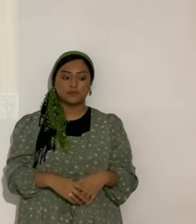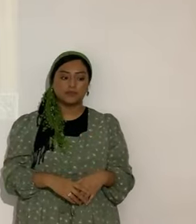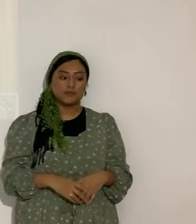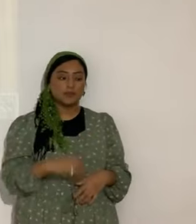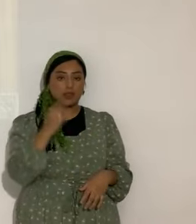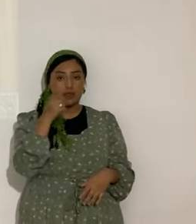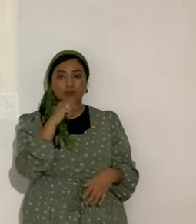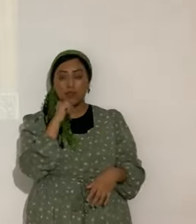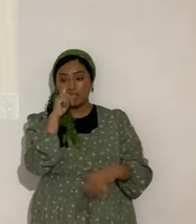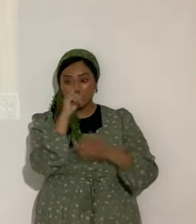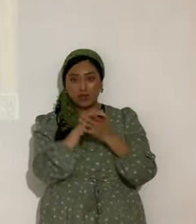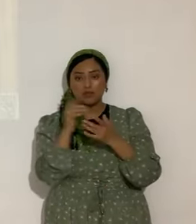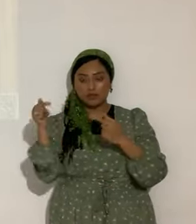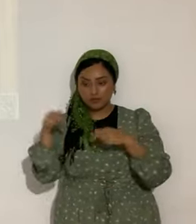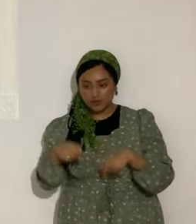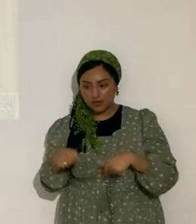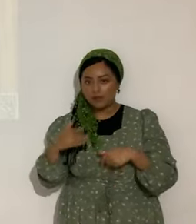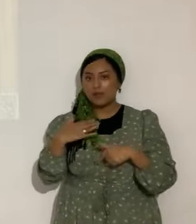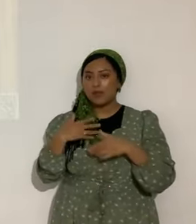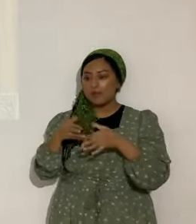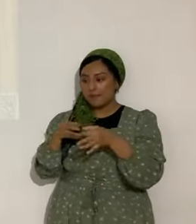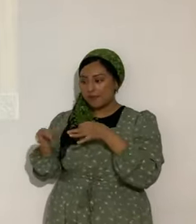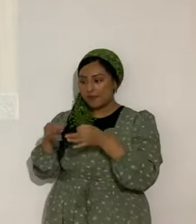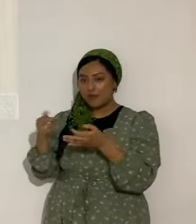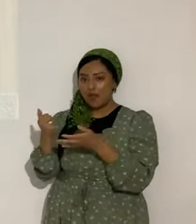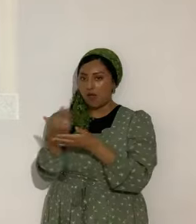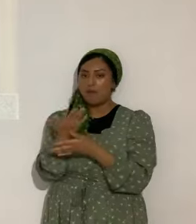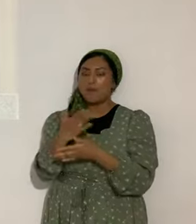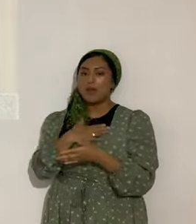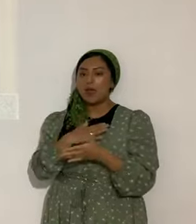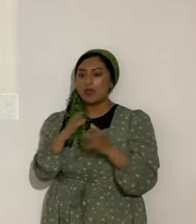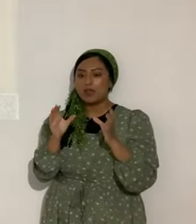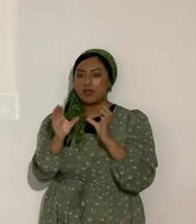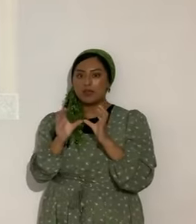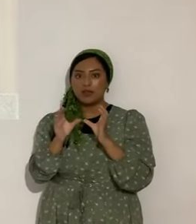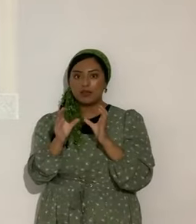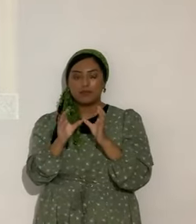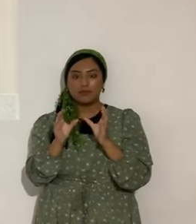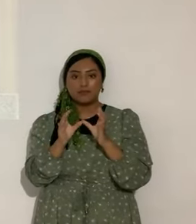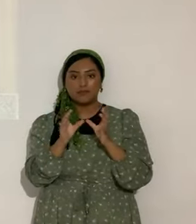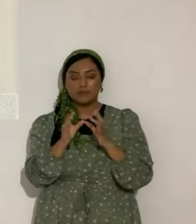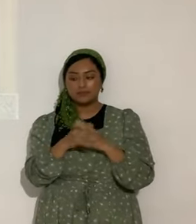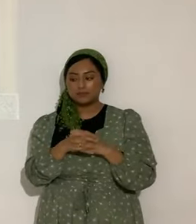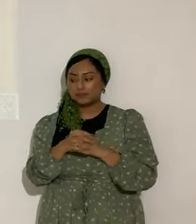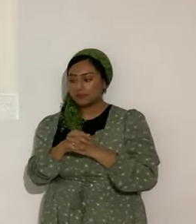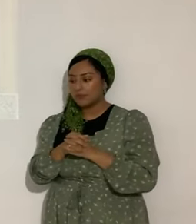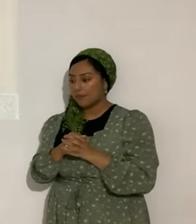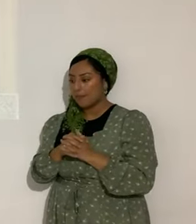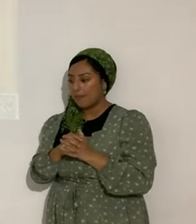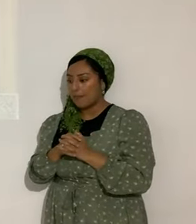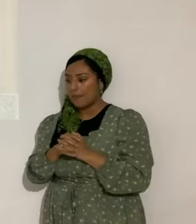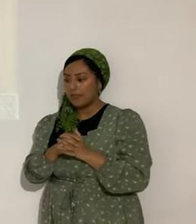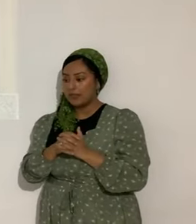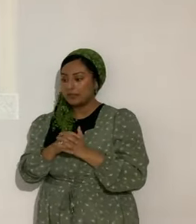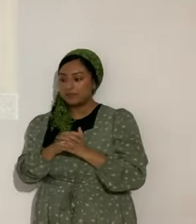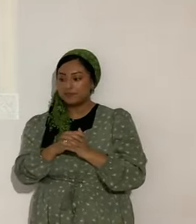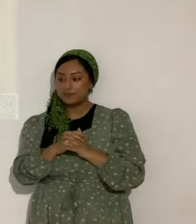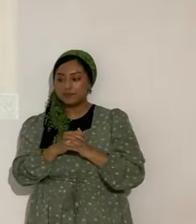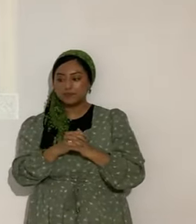lo crea. Venga y le enseño todos los diplomas. demás. el. Digamos el título. demás. Bueno. Entonces. La mente